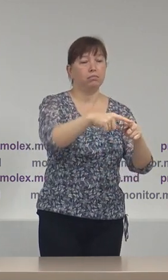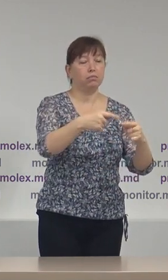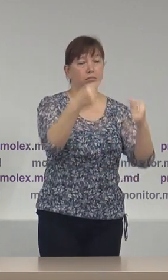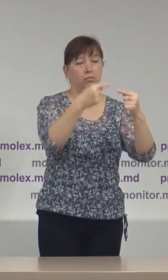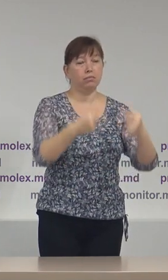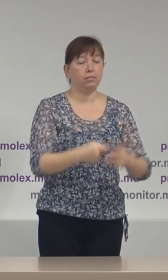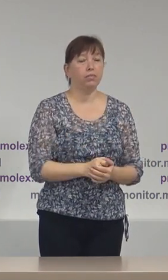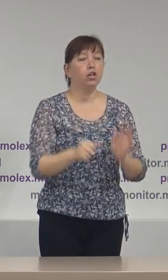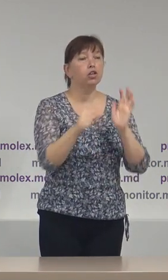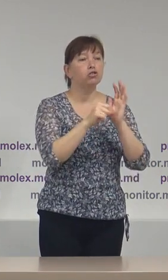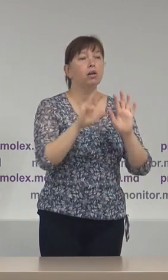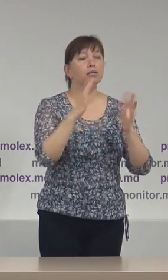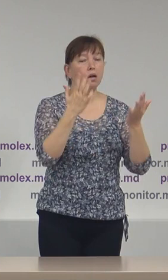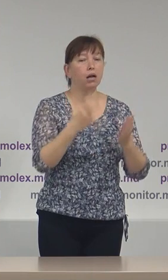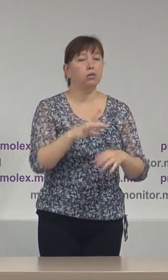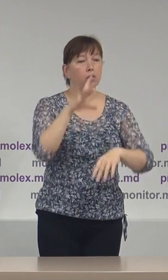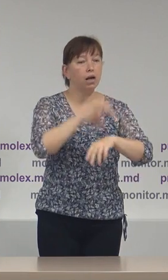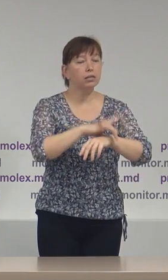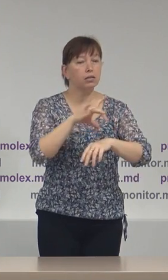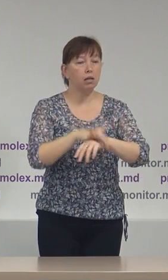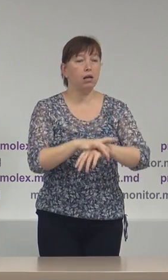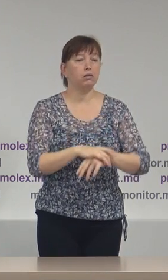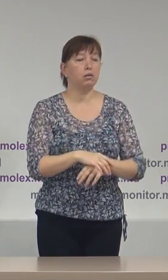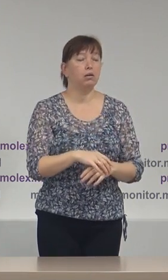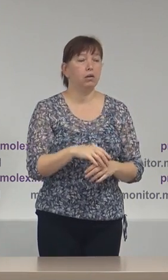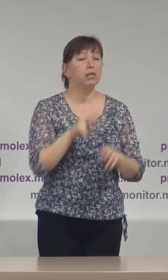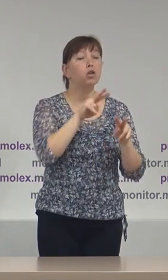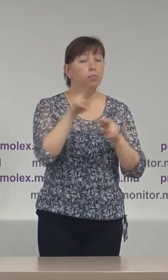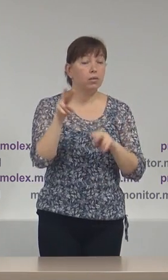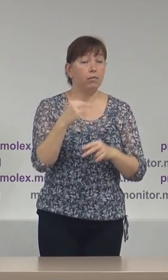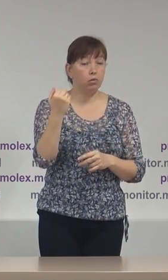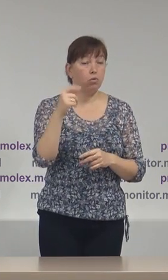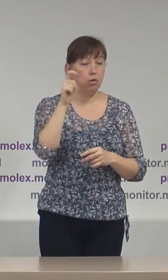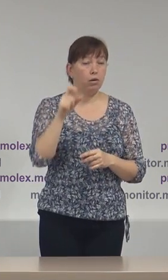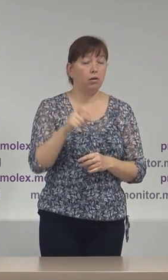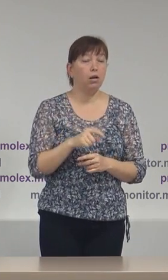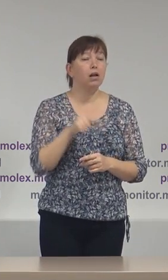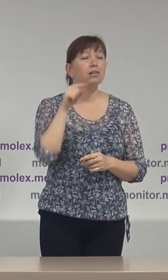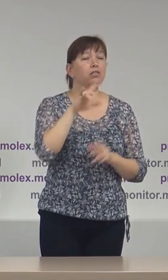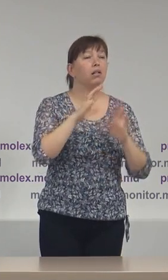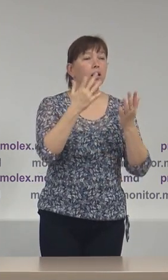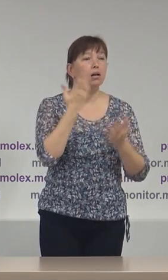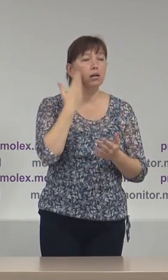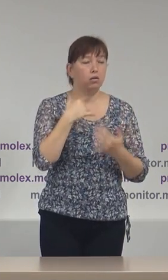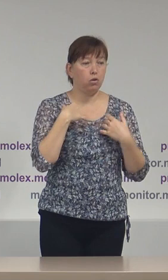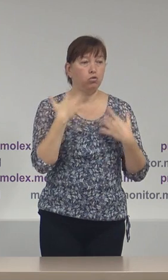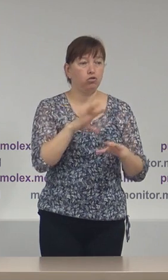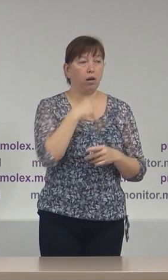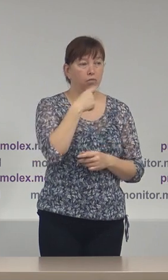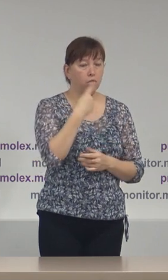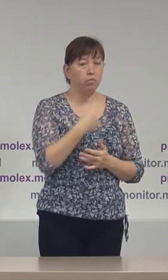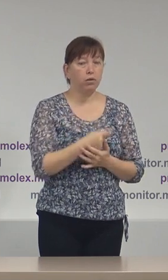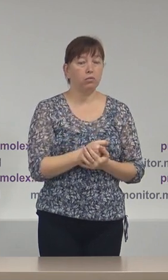Șase cazuri atestate deja de observatorii noștri în afară de acel caz despre care deja am vorbit